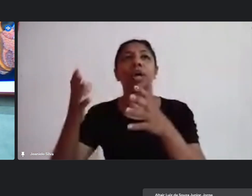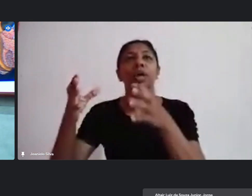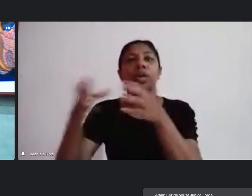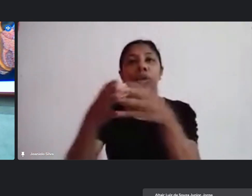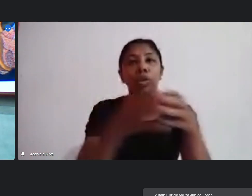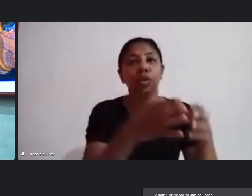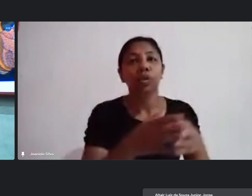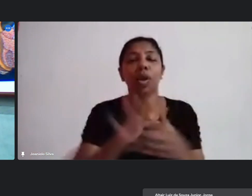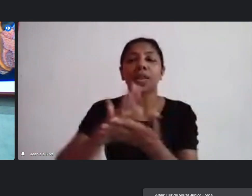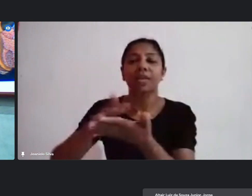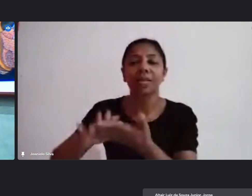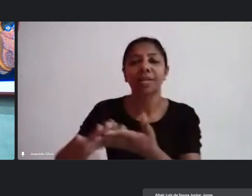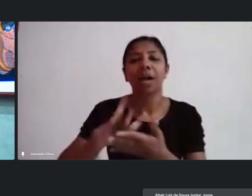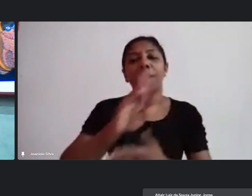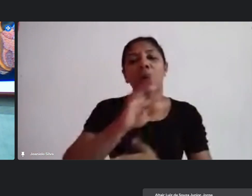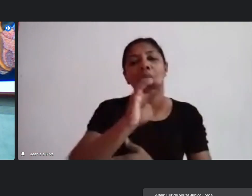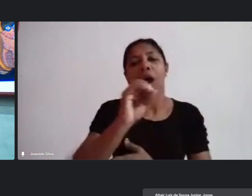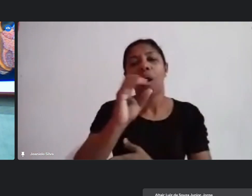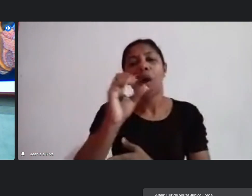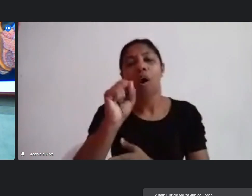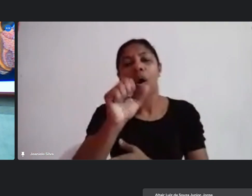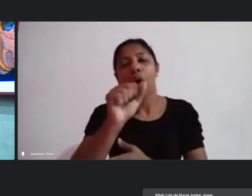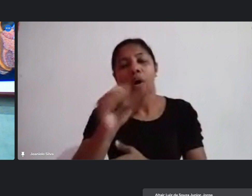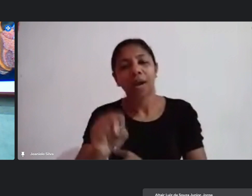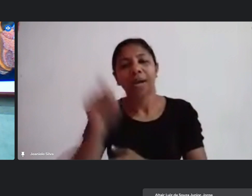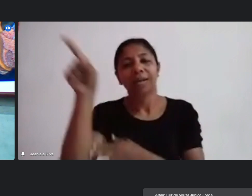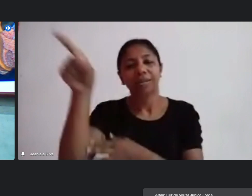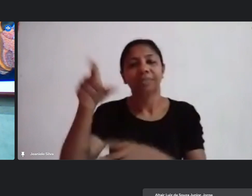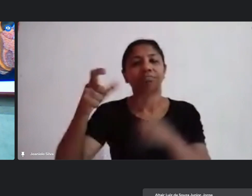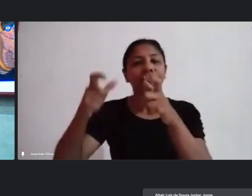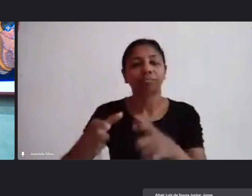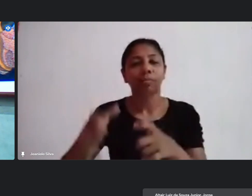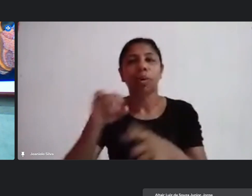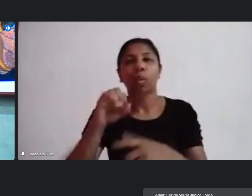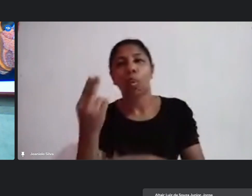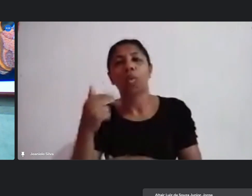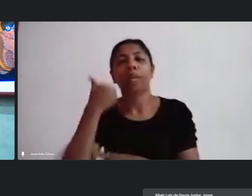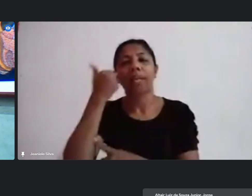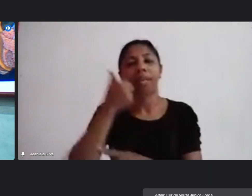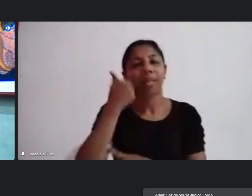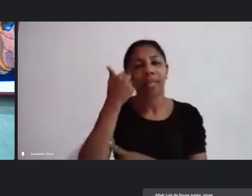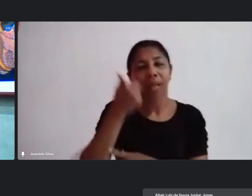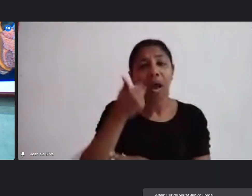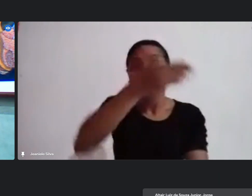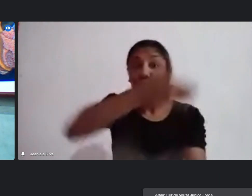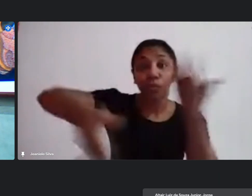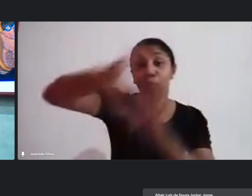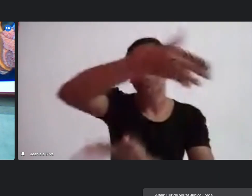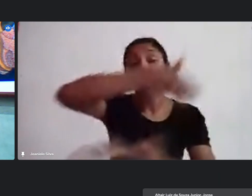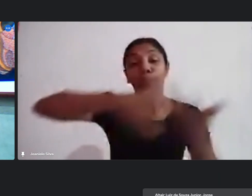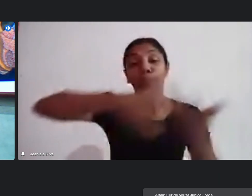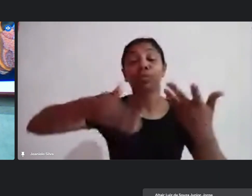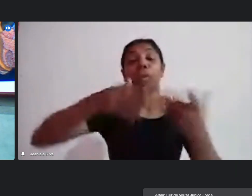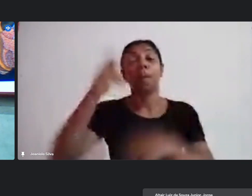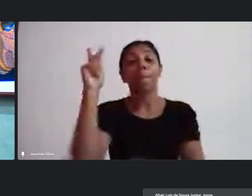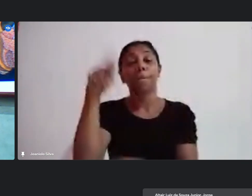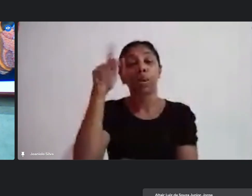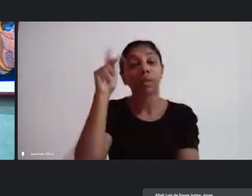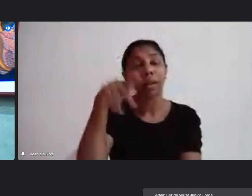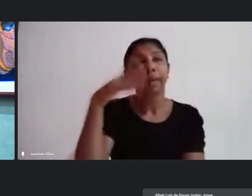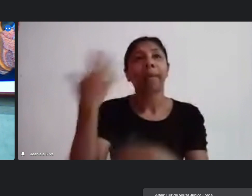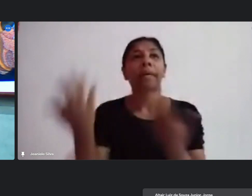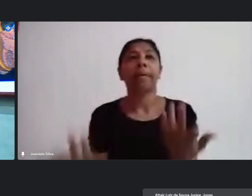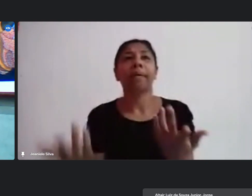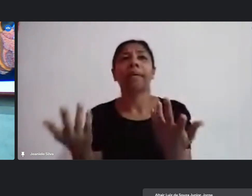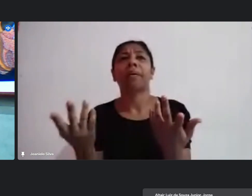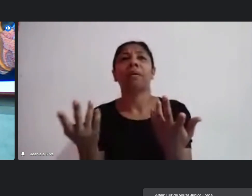rocas por exemplo um festival das escolas de samba de natal ou dos blocos carnavaleiros do ponta negra se juntar num dia X